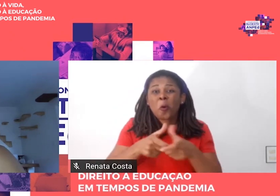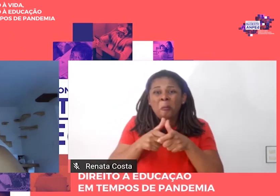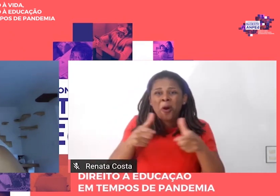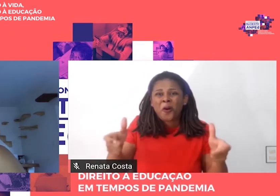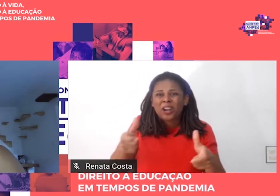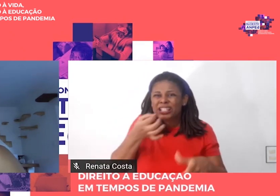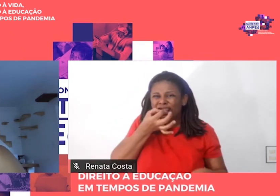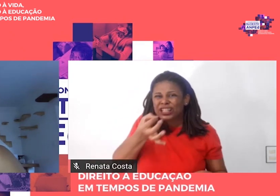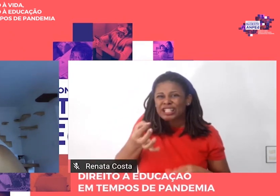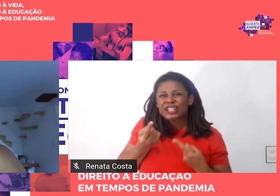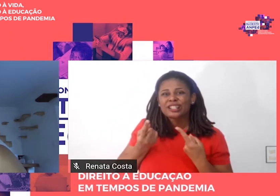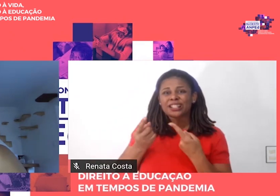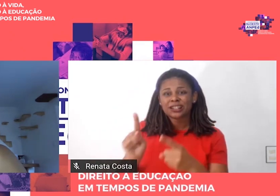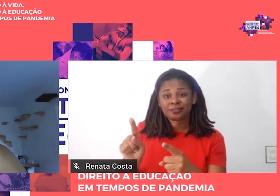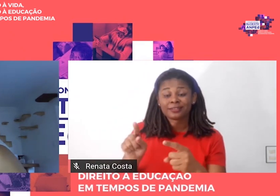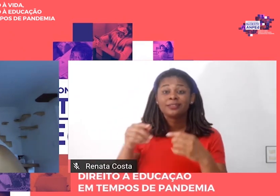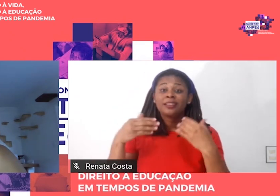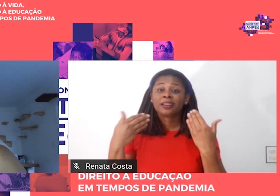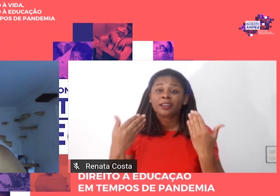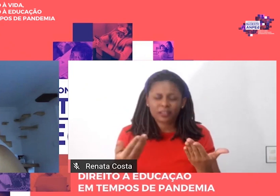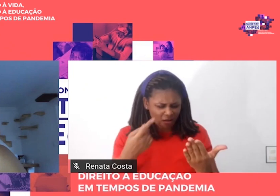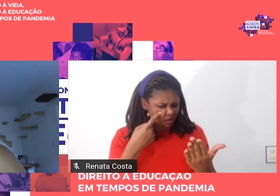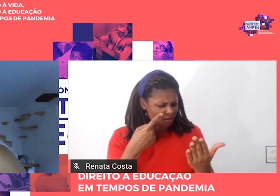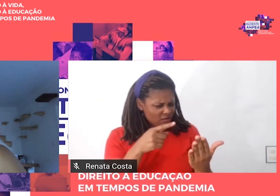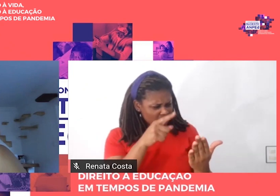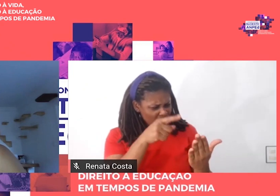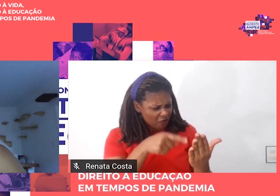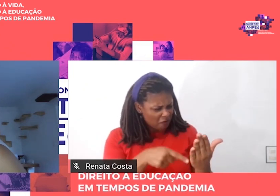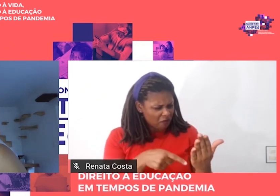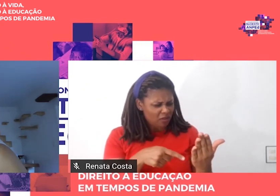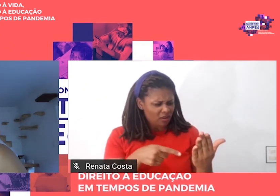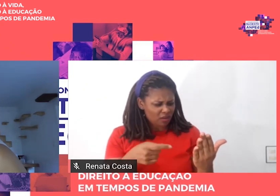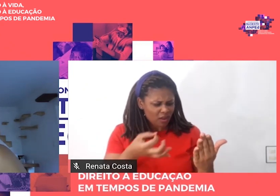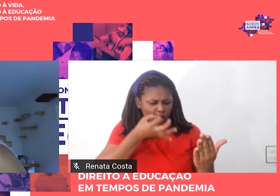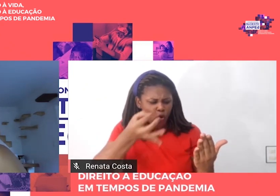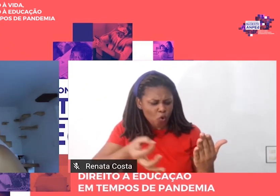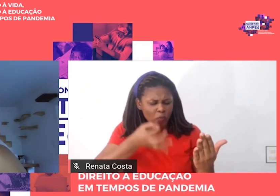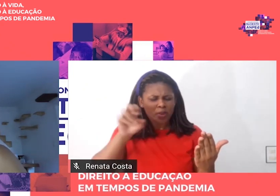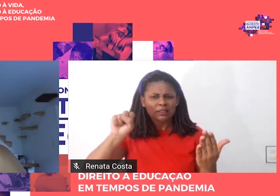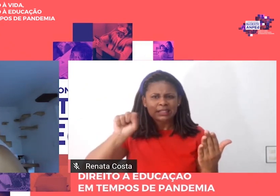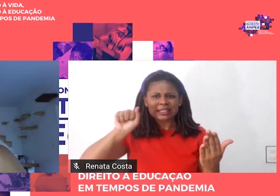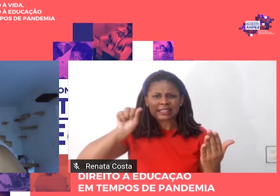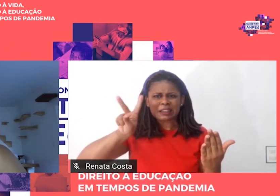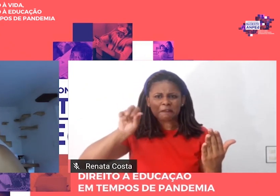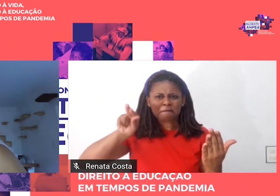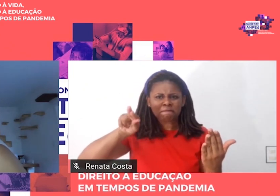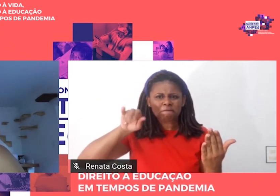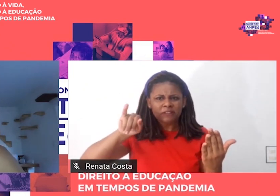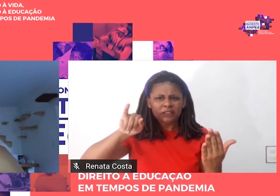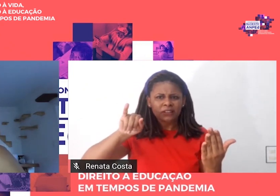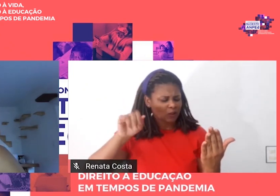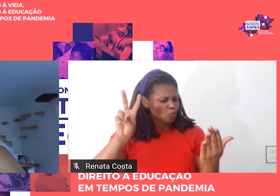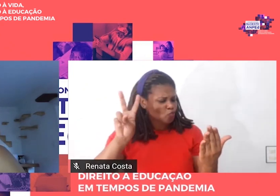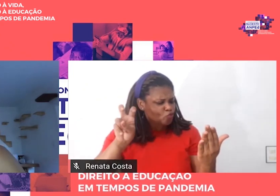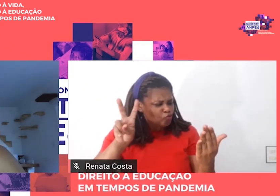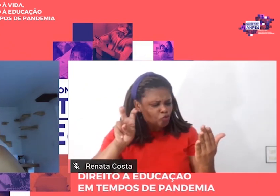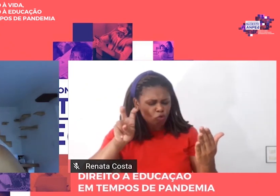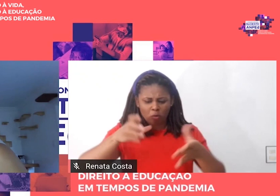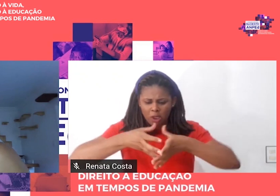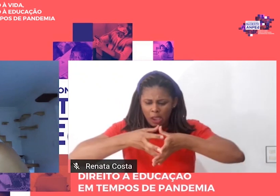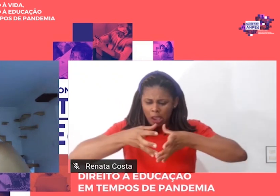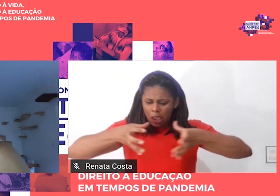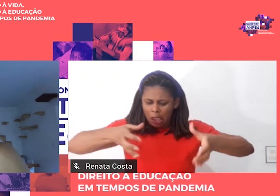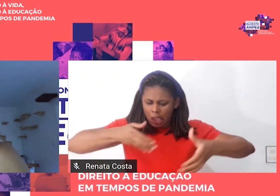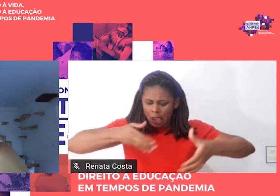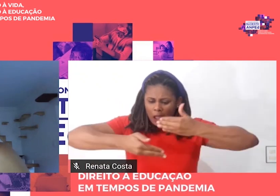Desse modo, a constatação de Saviene sobre uma crescente decepção com o modelo tradicional